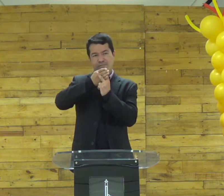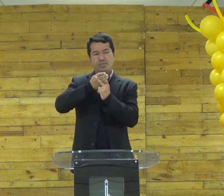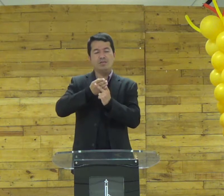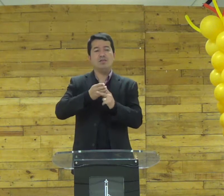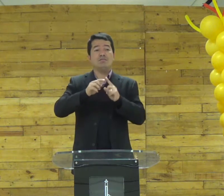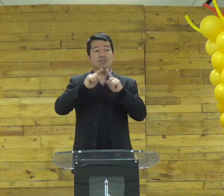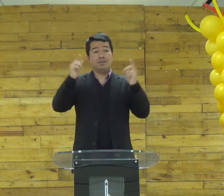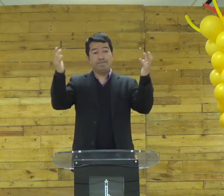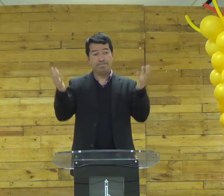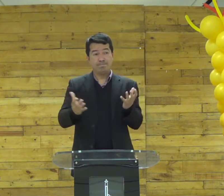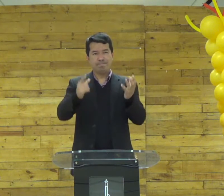meio a meio